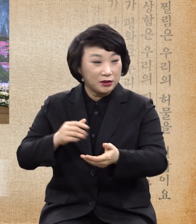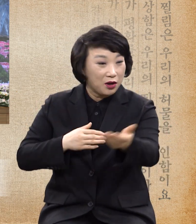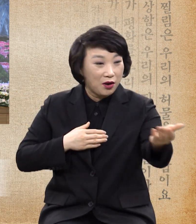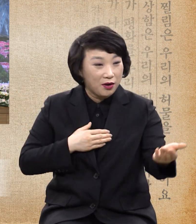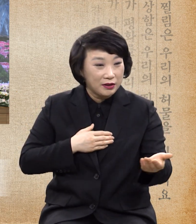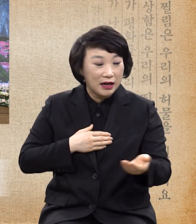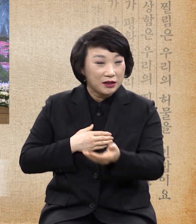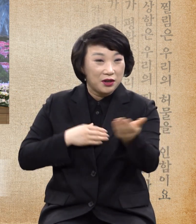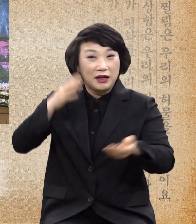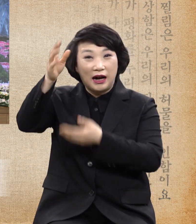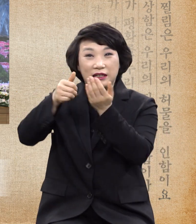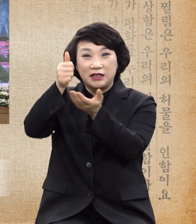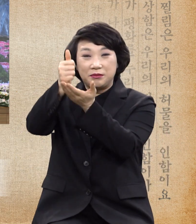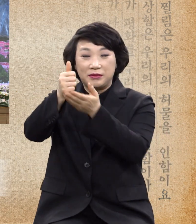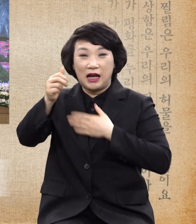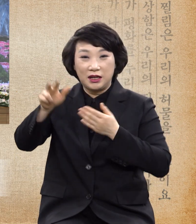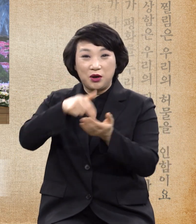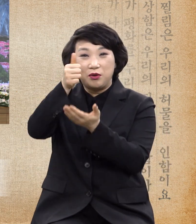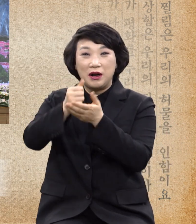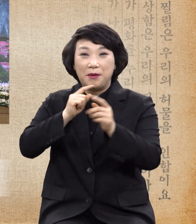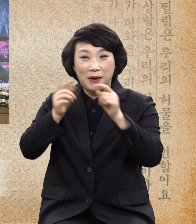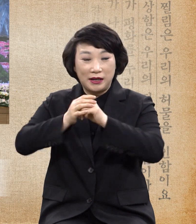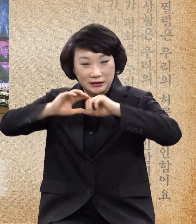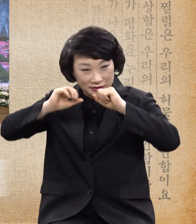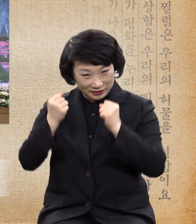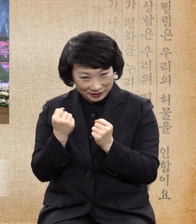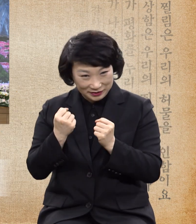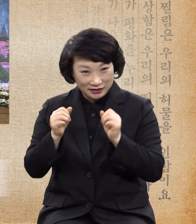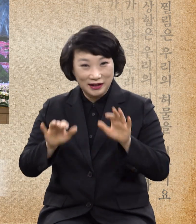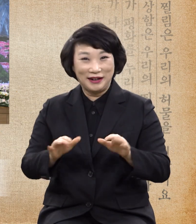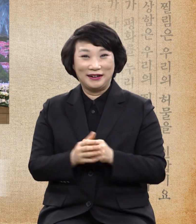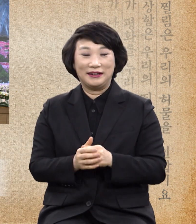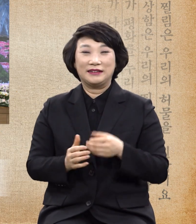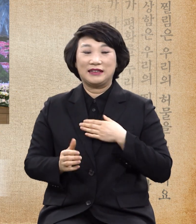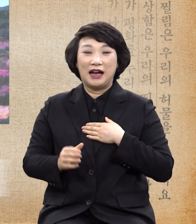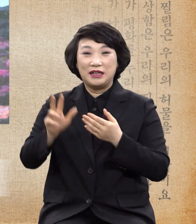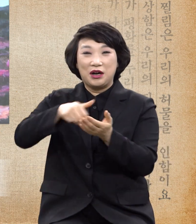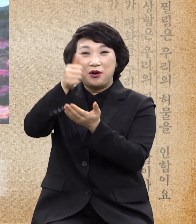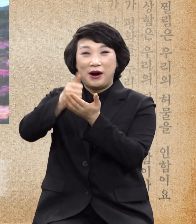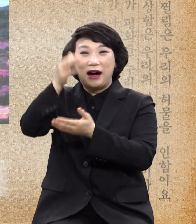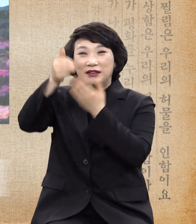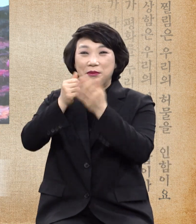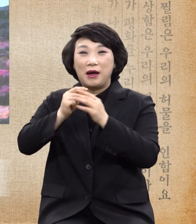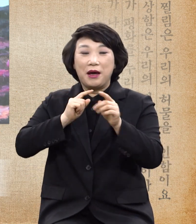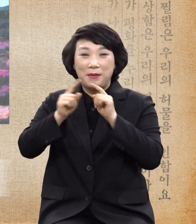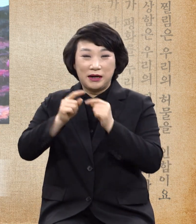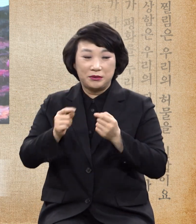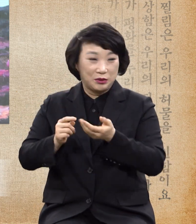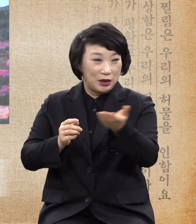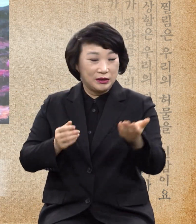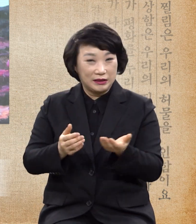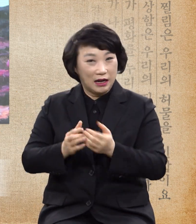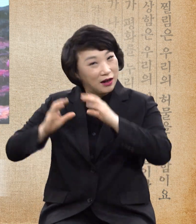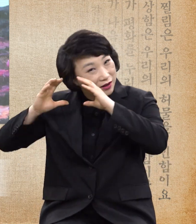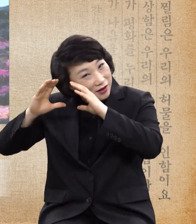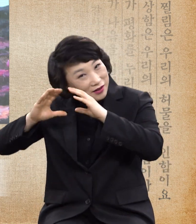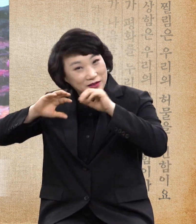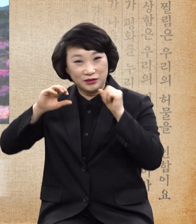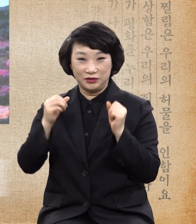잘 들어 나 여우와의 말을 청중하고 귀구려 들어 두 번째